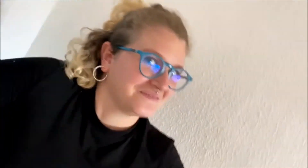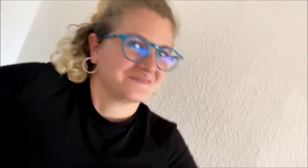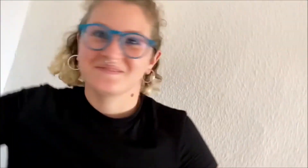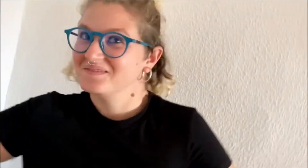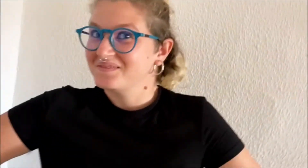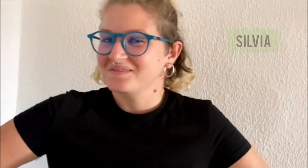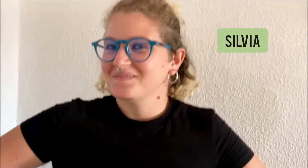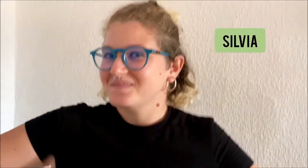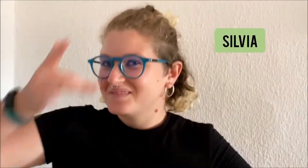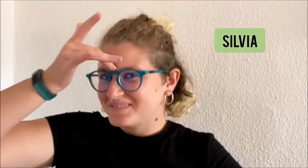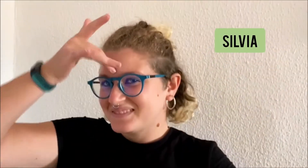Silvia.